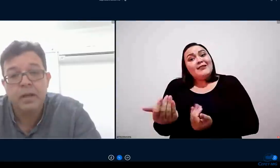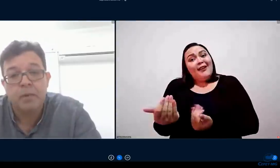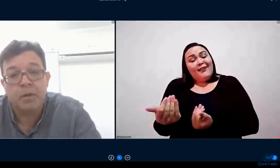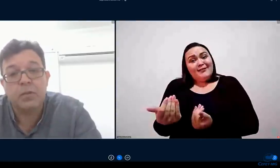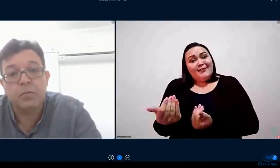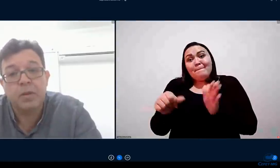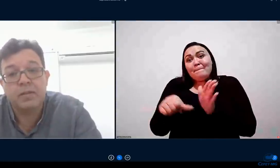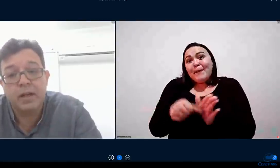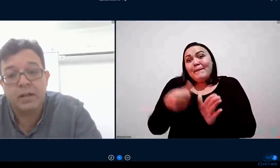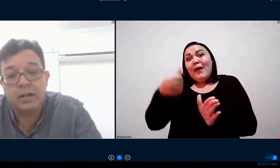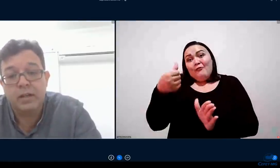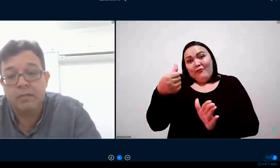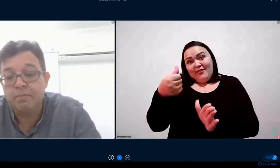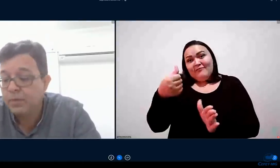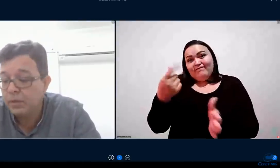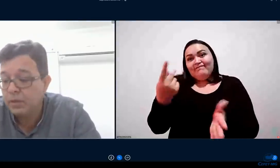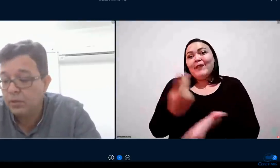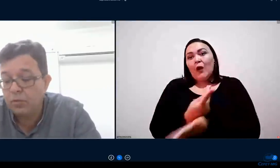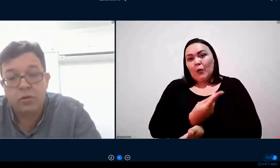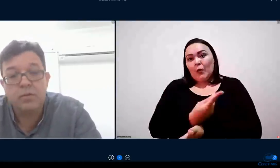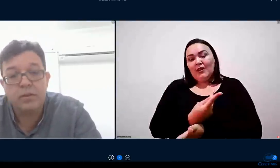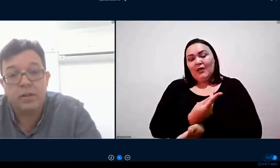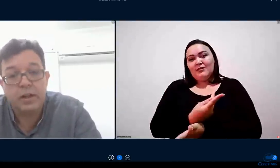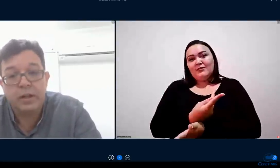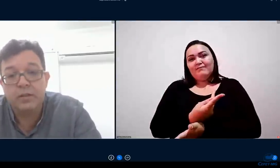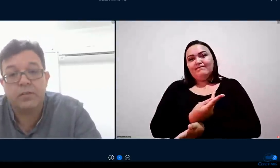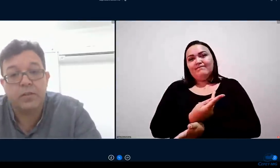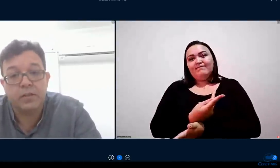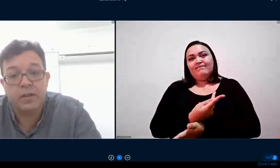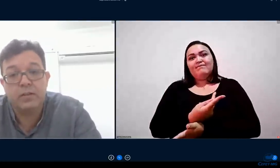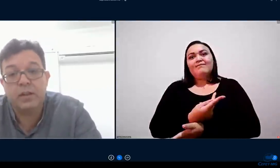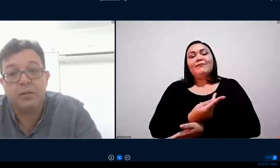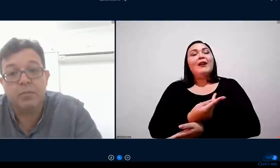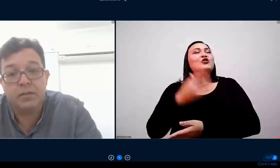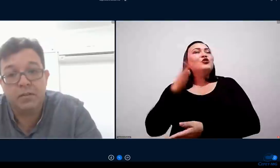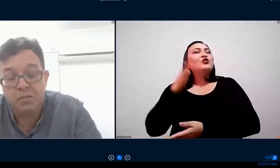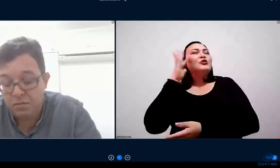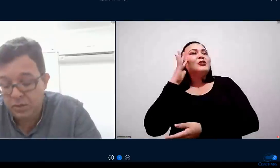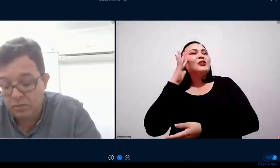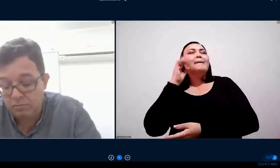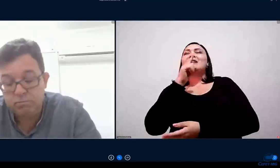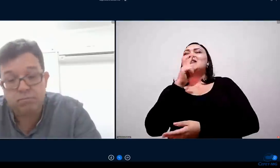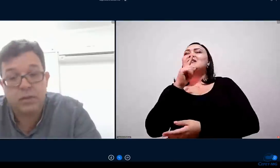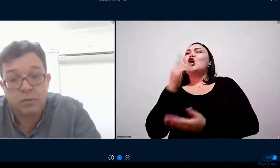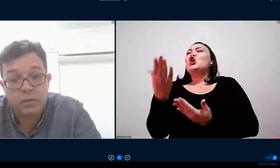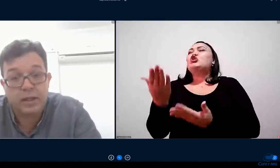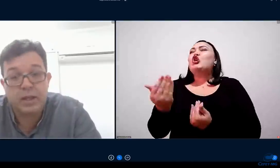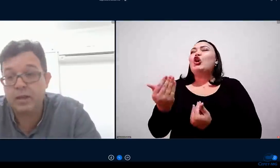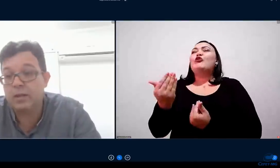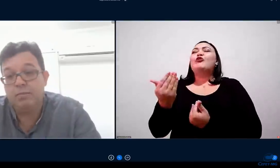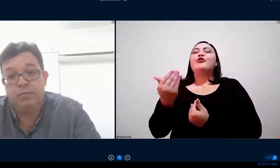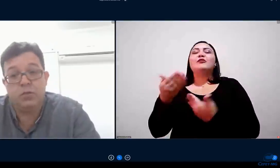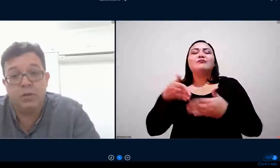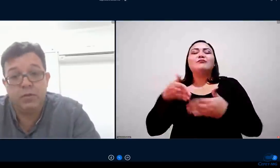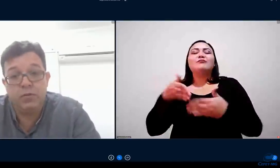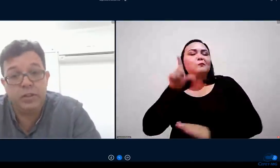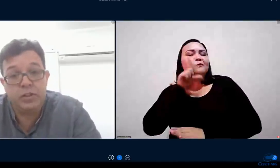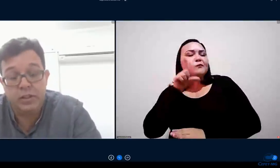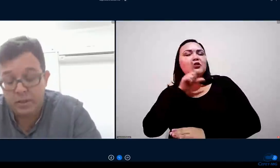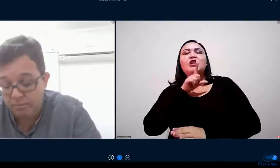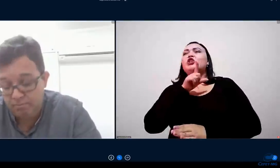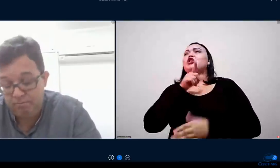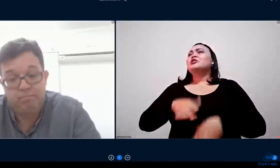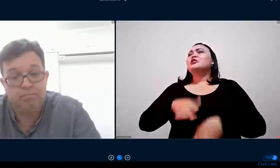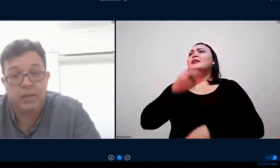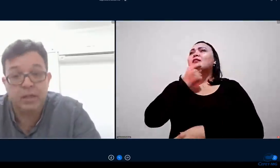mas vamos pensar aqui nos jovens ingleses franceses alemães que viveram a segunda guerra jovens do